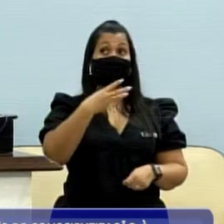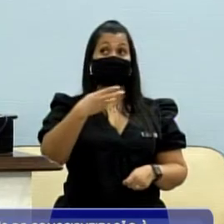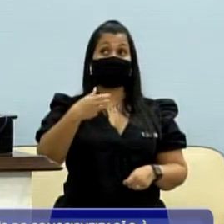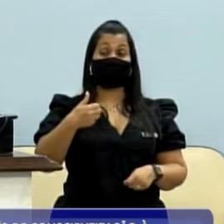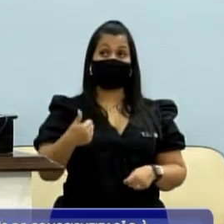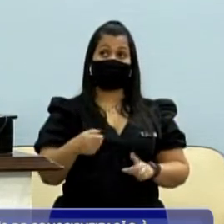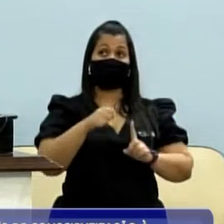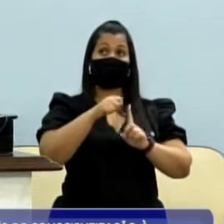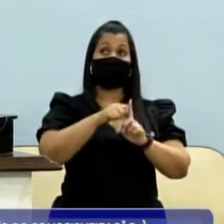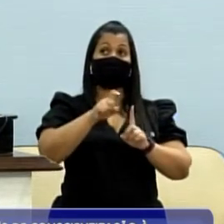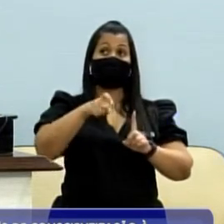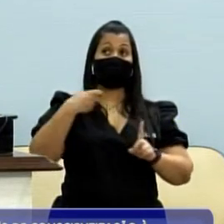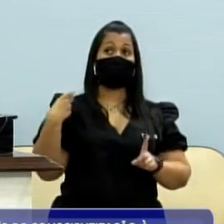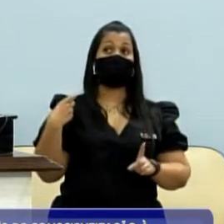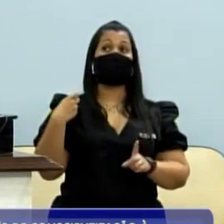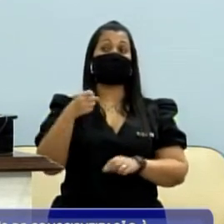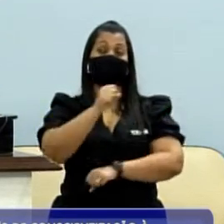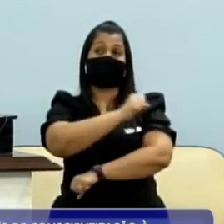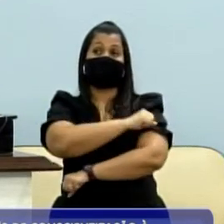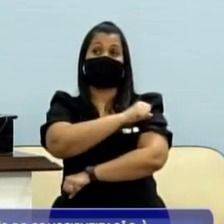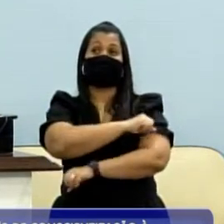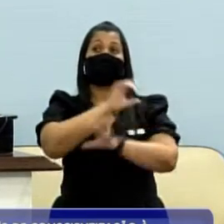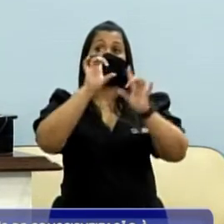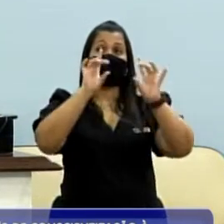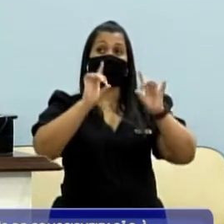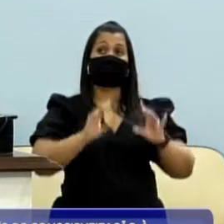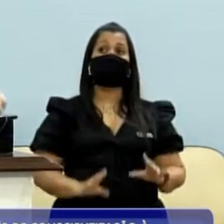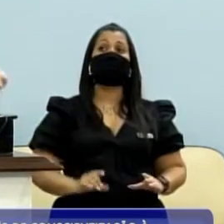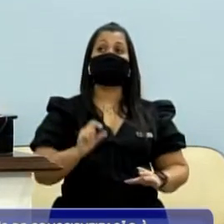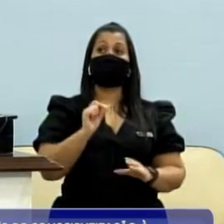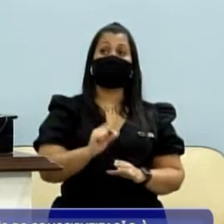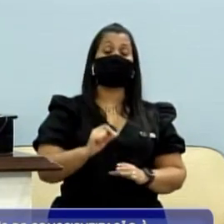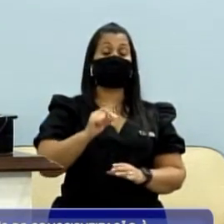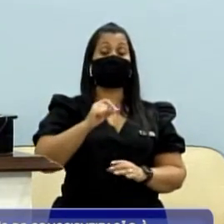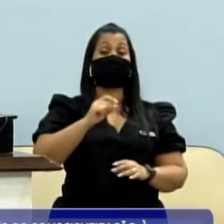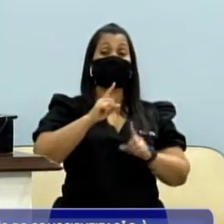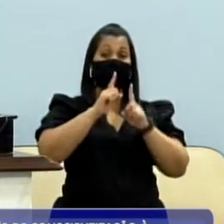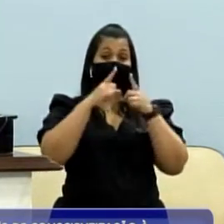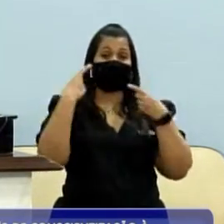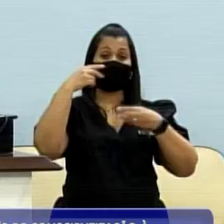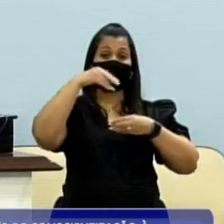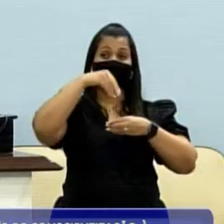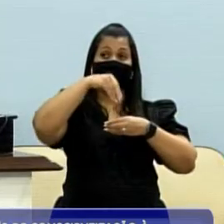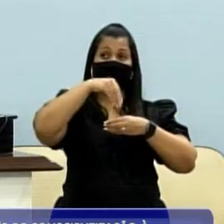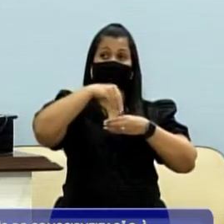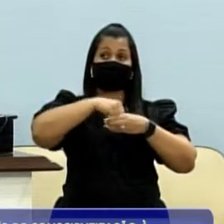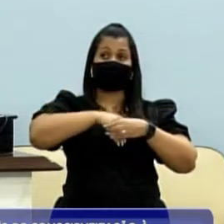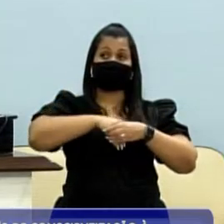uma ex-aluna que é uma advogada especialista em violência contra a mulher para falar do tema.